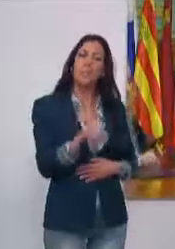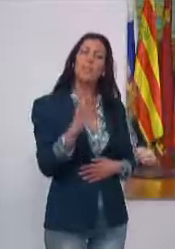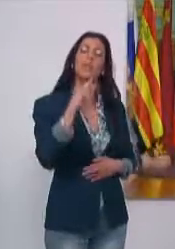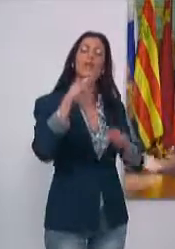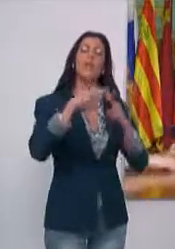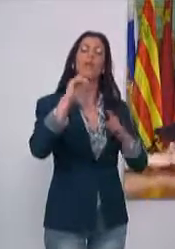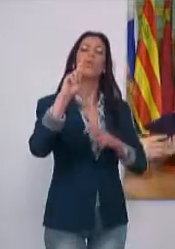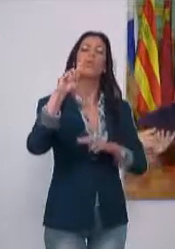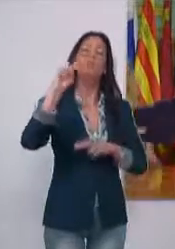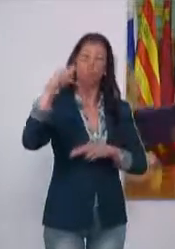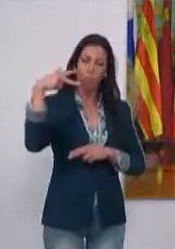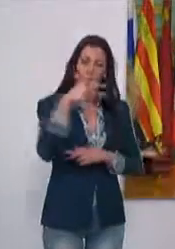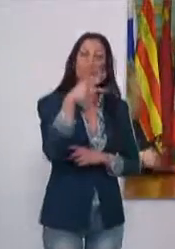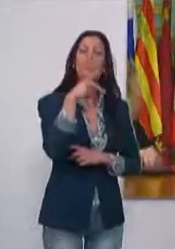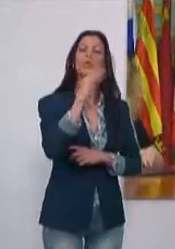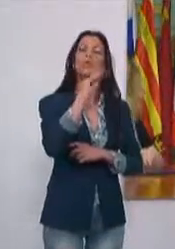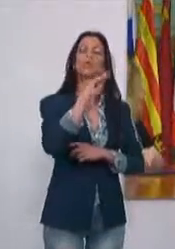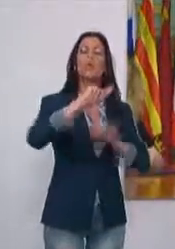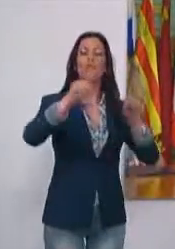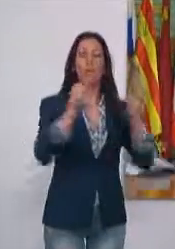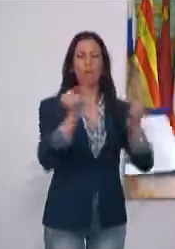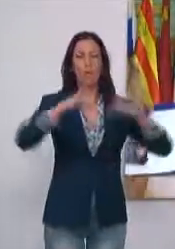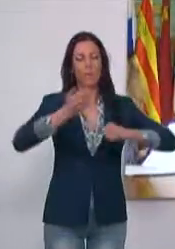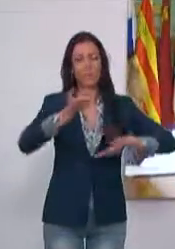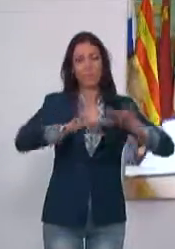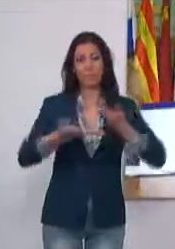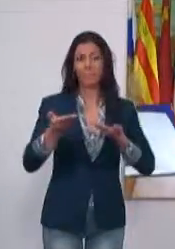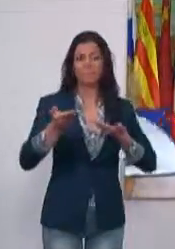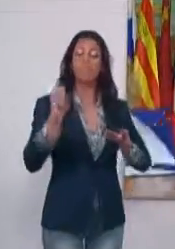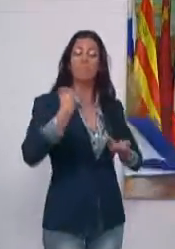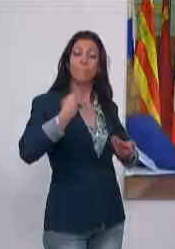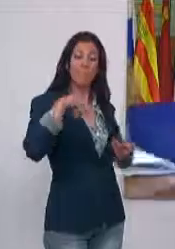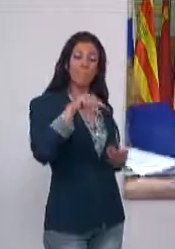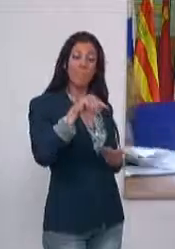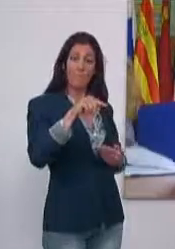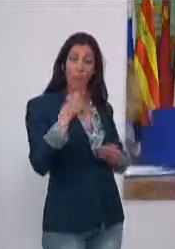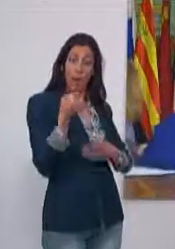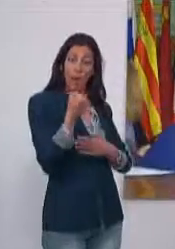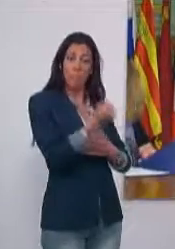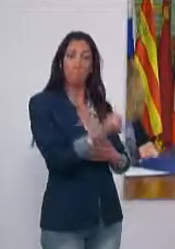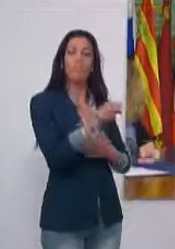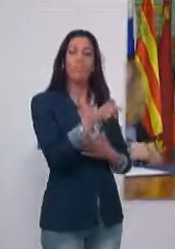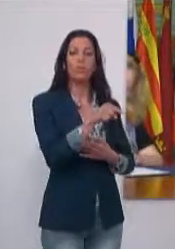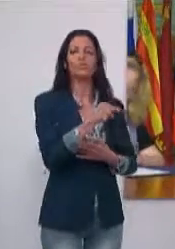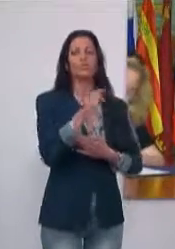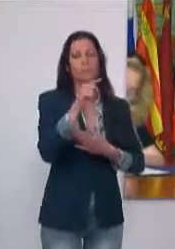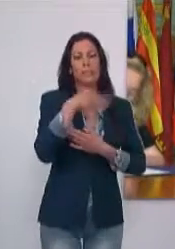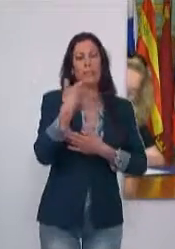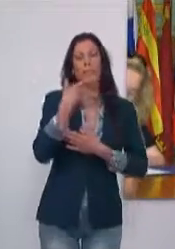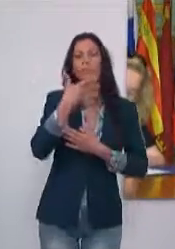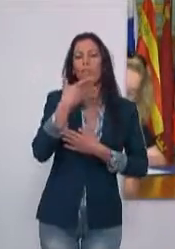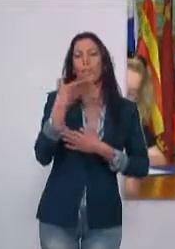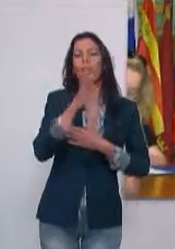del Ayuntamiento de Motril y la agrupación Alcruc recogido en la firma de un convenio. La rúbrica de este